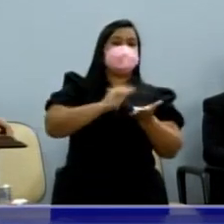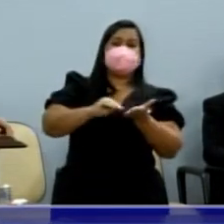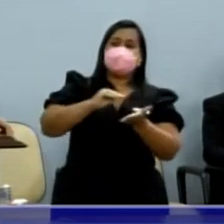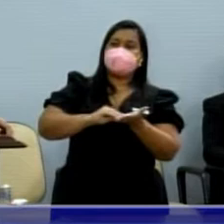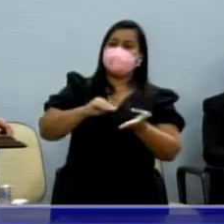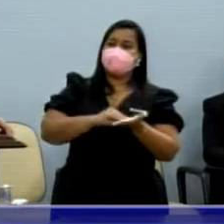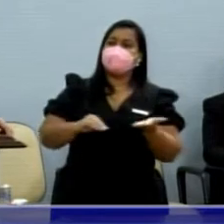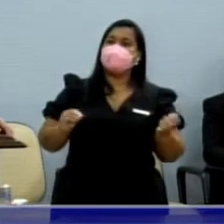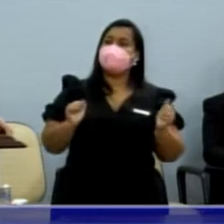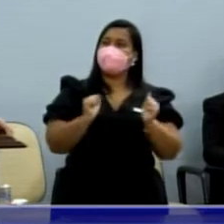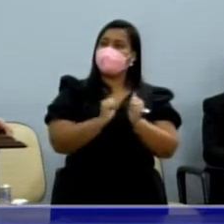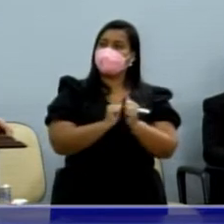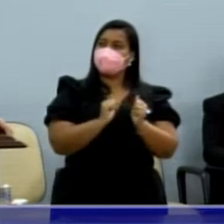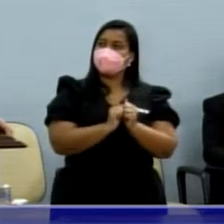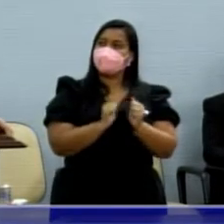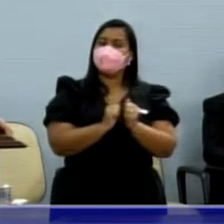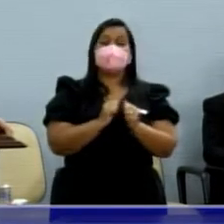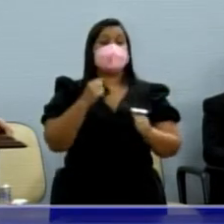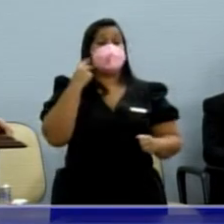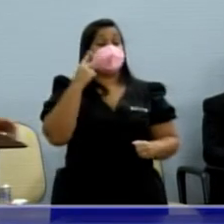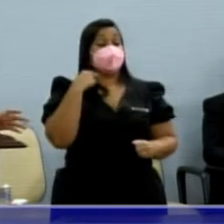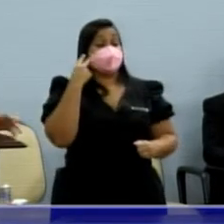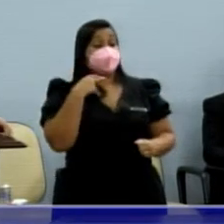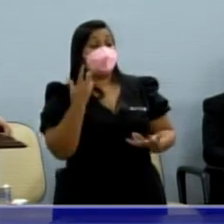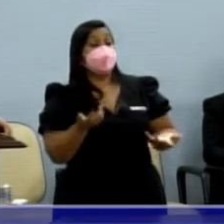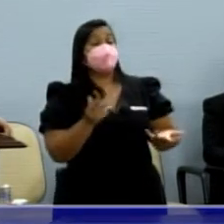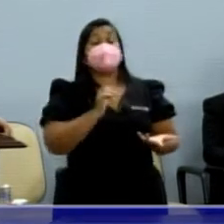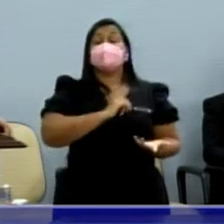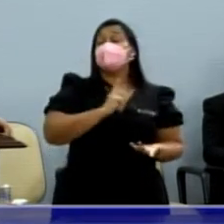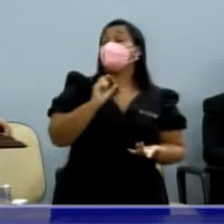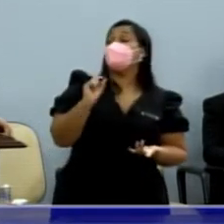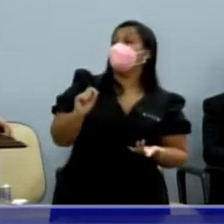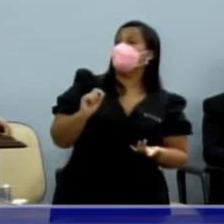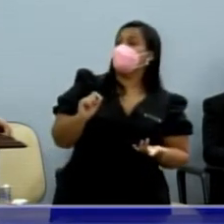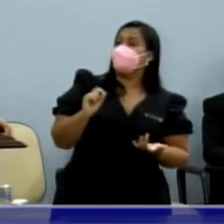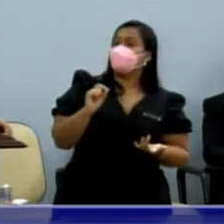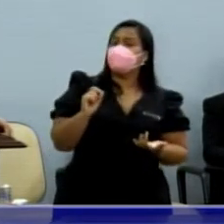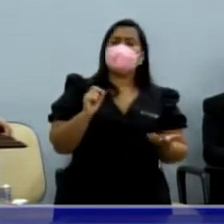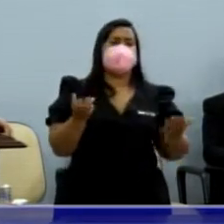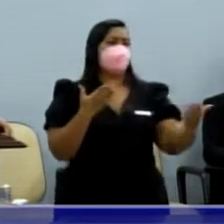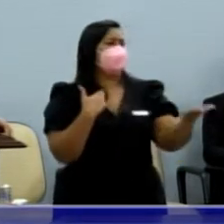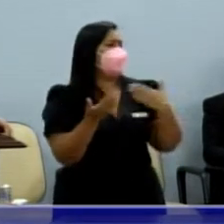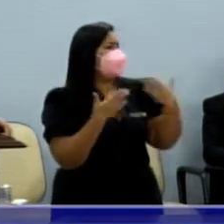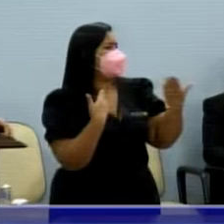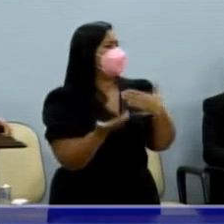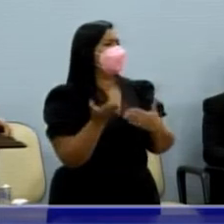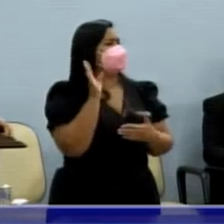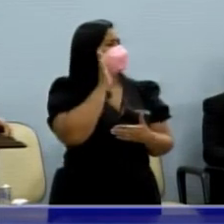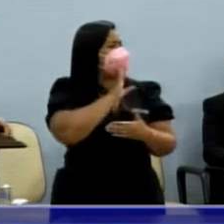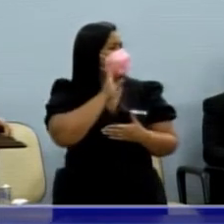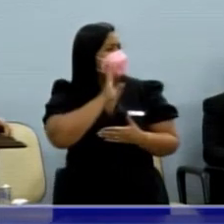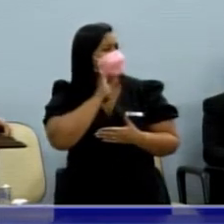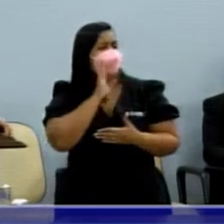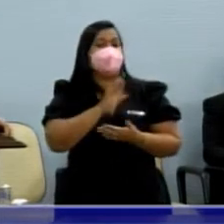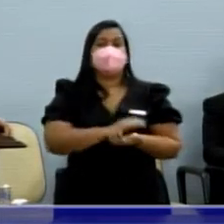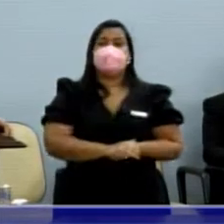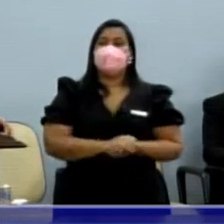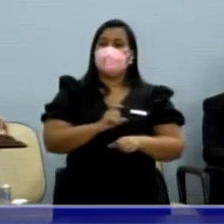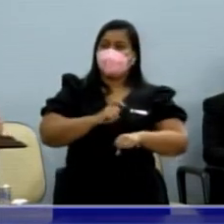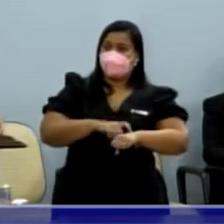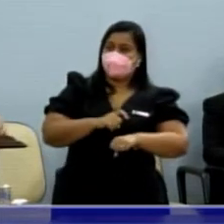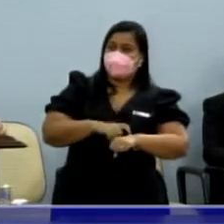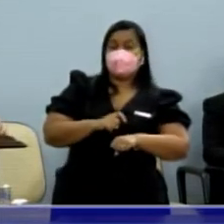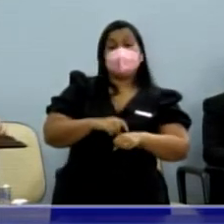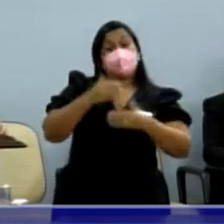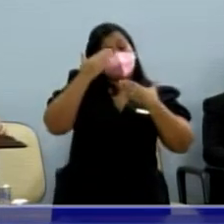juntamente com os vereadores, tivemos ali um bate-papo muito bacana. Então, na hora de agradecer, a gente tem que ter